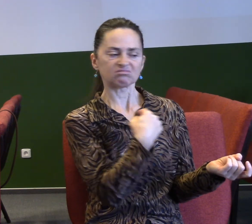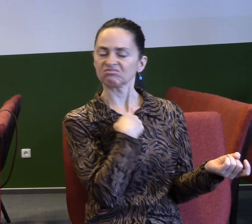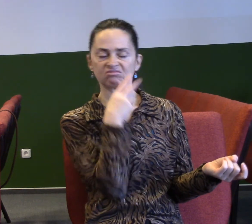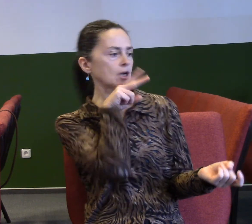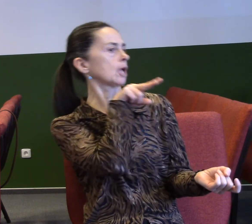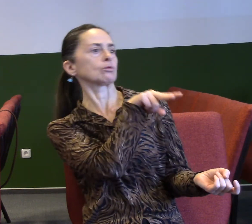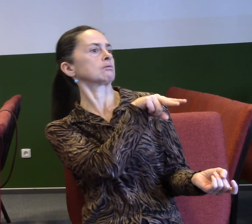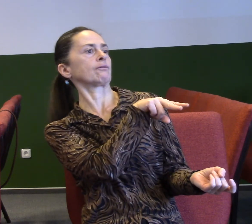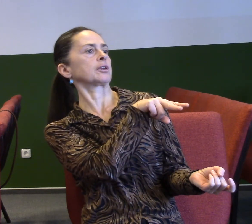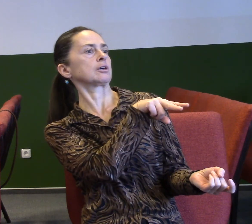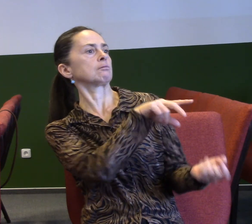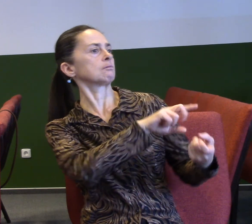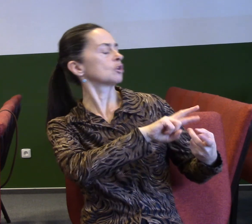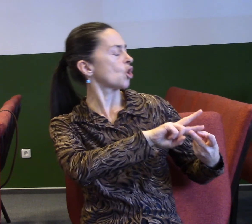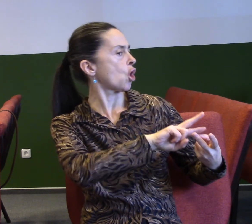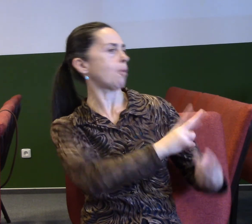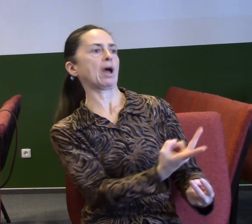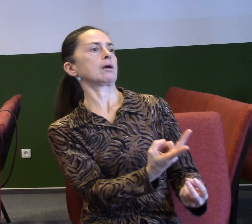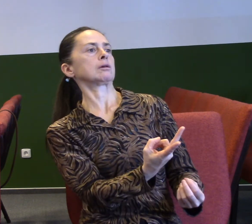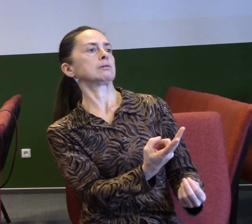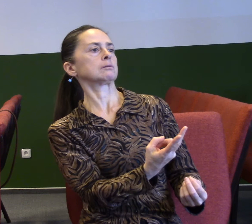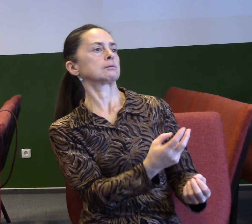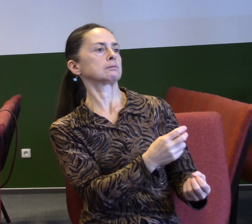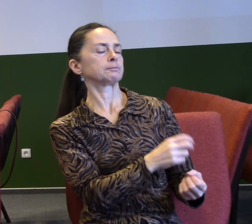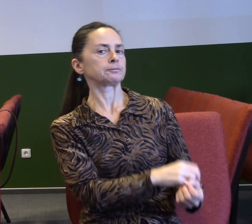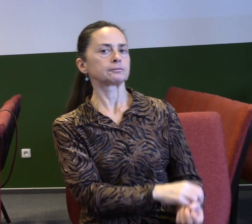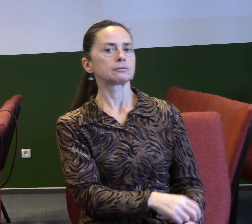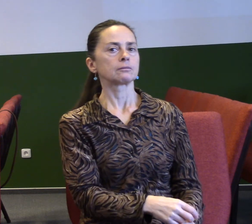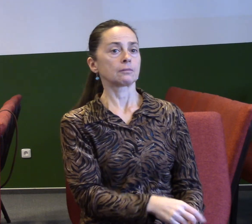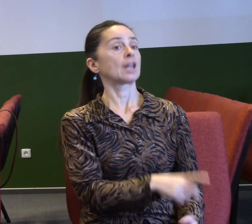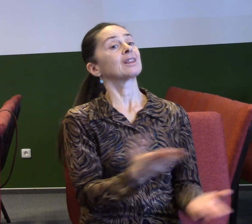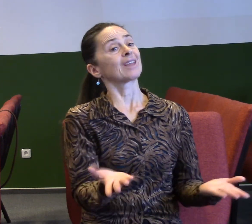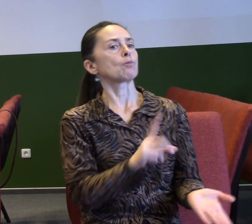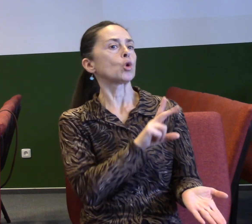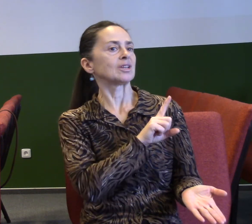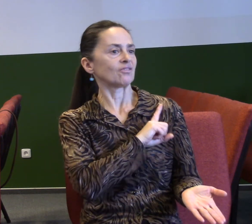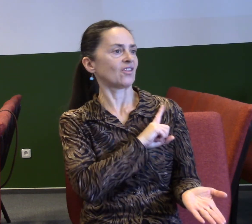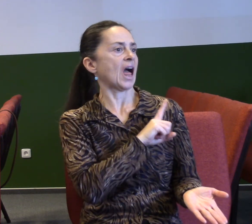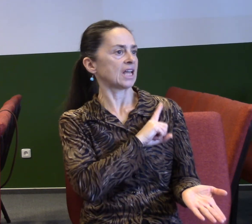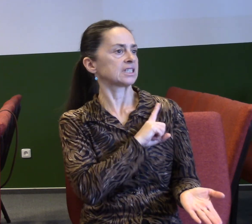A někdy to je i o tom, že my děláme sami chyby, ale ty samé chyby druhým neodpouštíme.